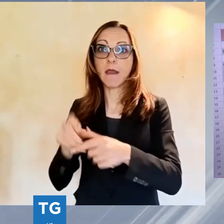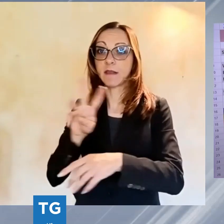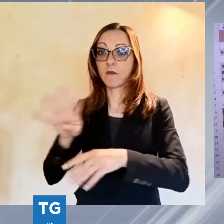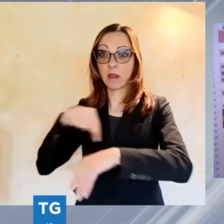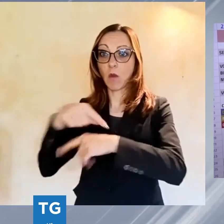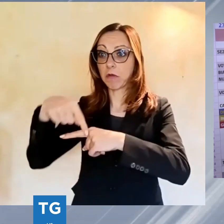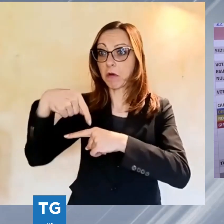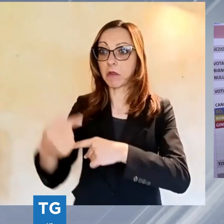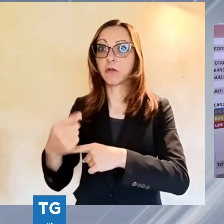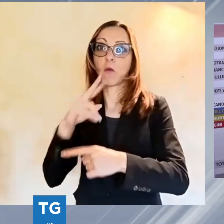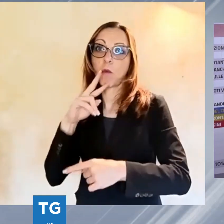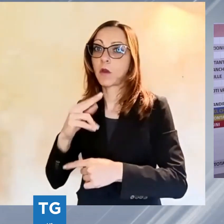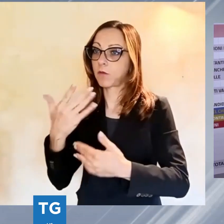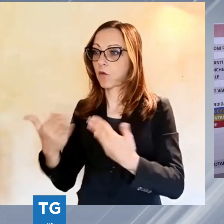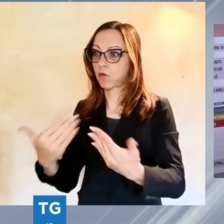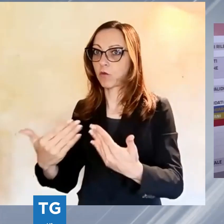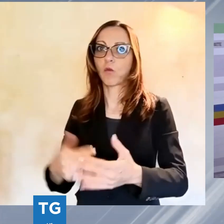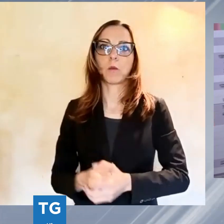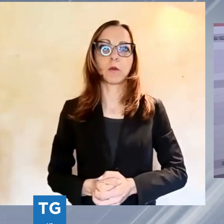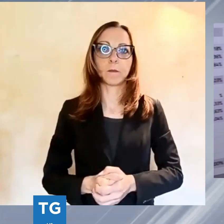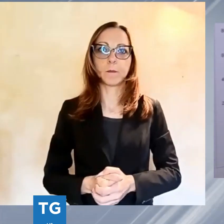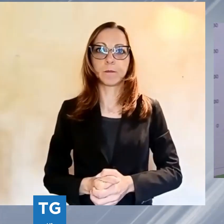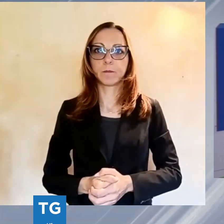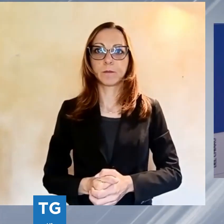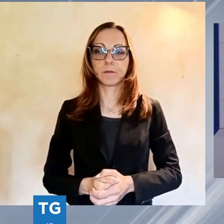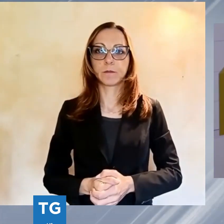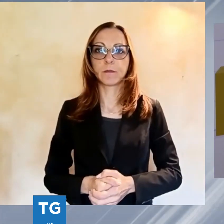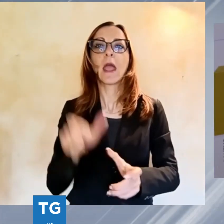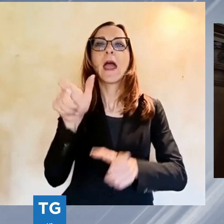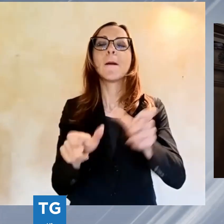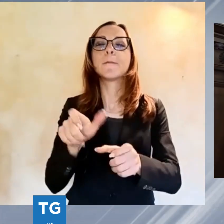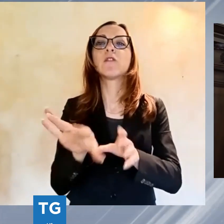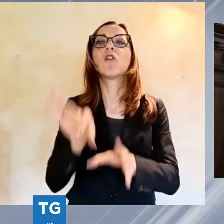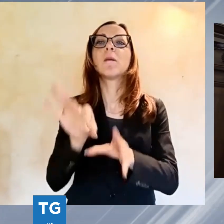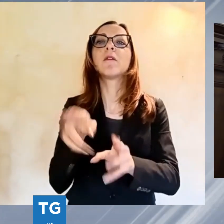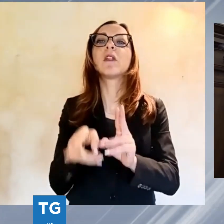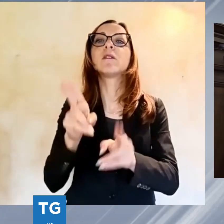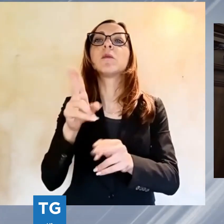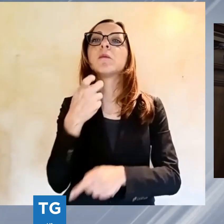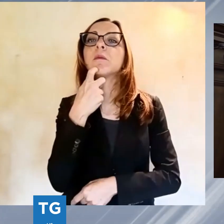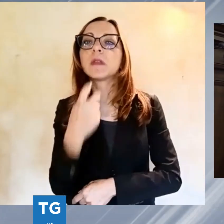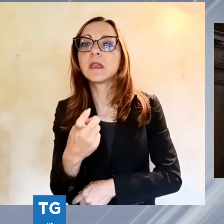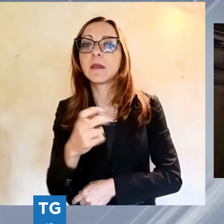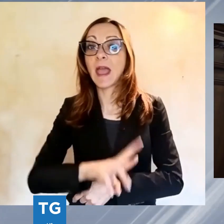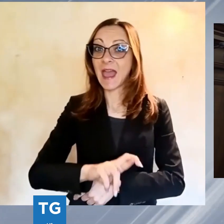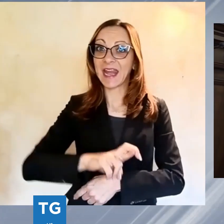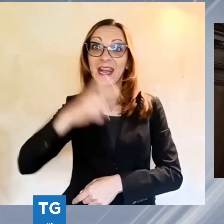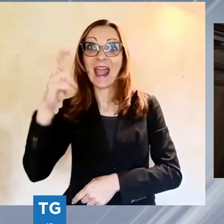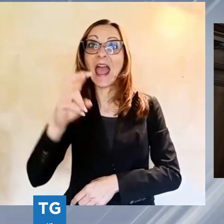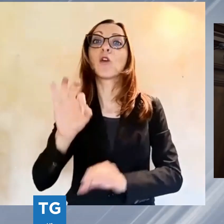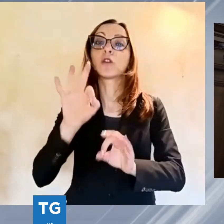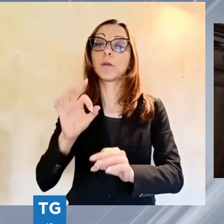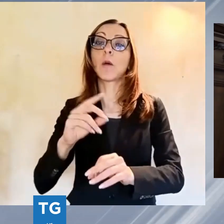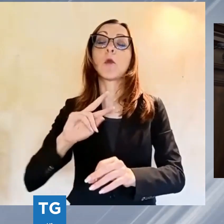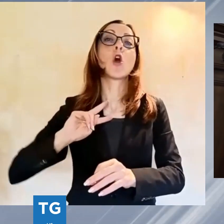Intanto si fanno i conti su chi ha ricevuto il maggior numero di preferenze alle elezioni. Il record è stato conquistato per la seconda volta consecutiva